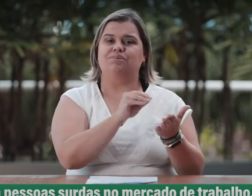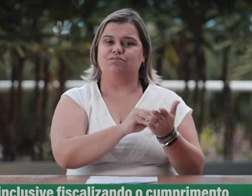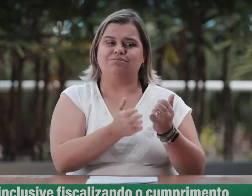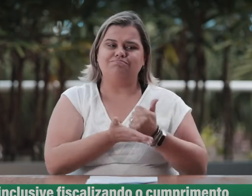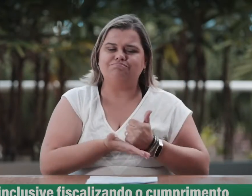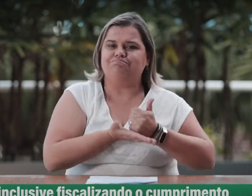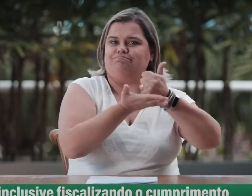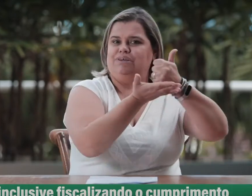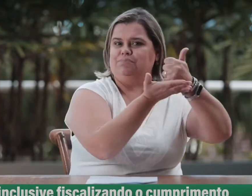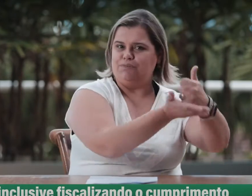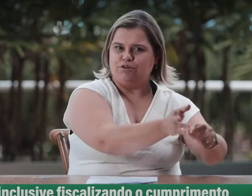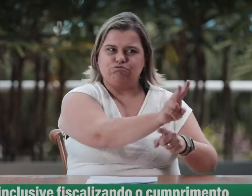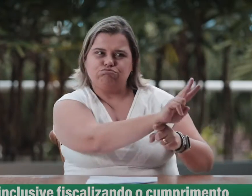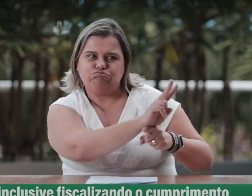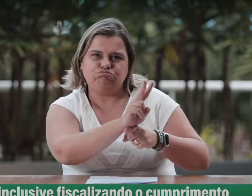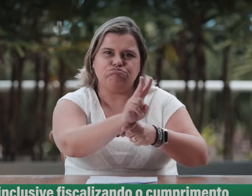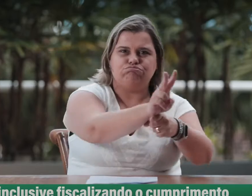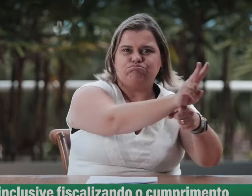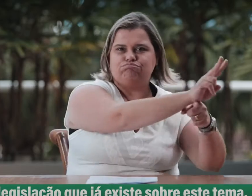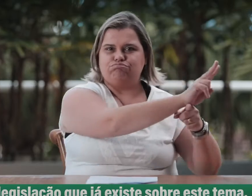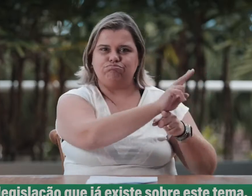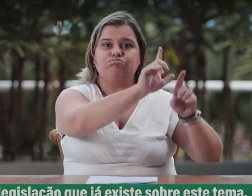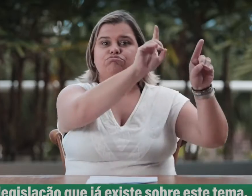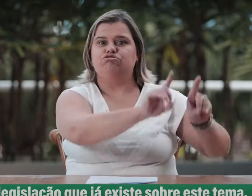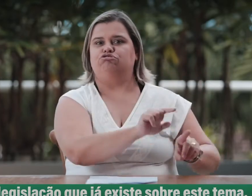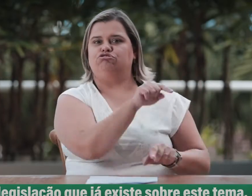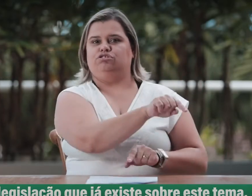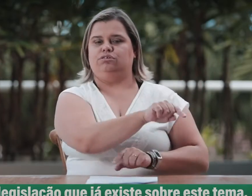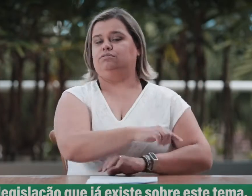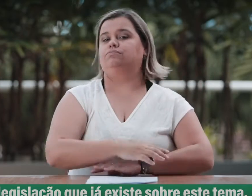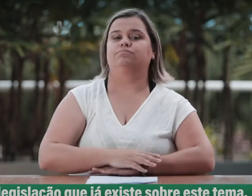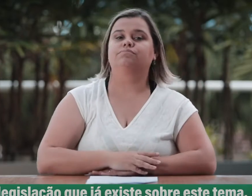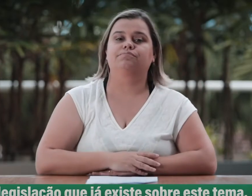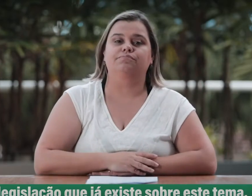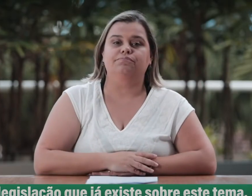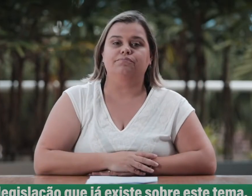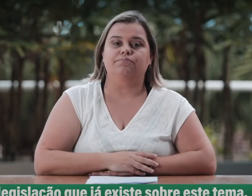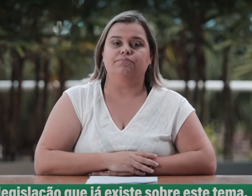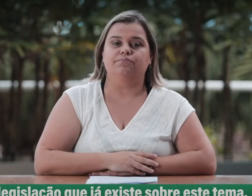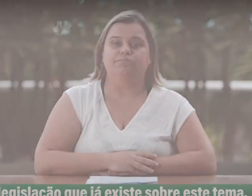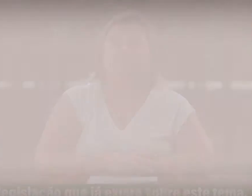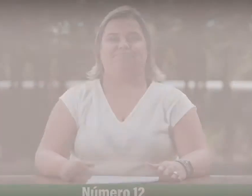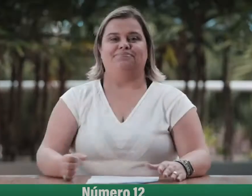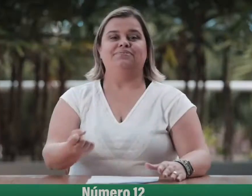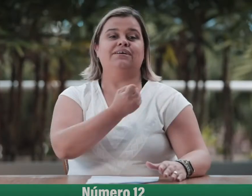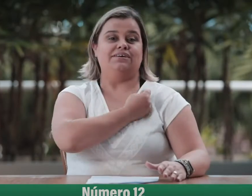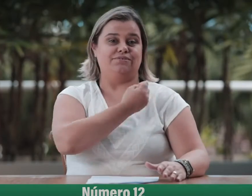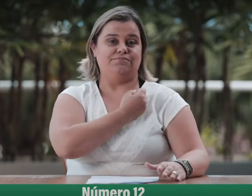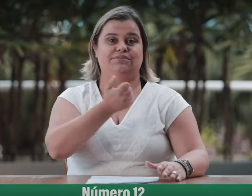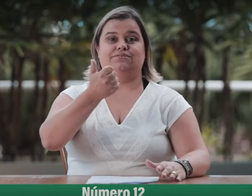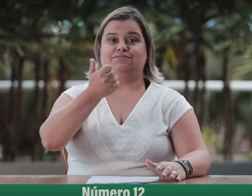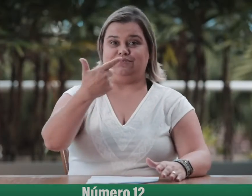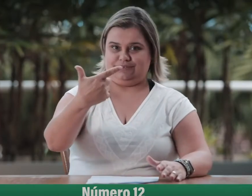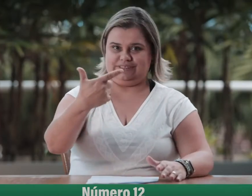inclusive fiscalizando o cumprimento da legislação que já existe sobre este tema. 12.